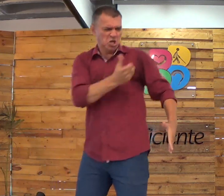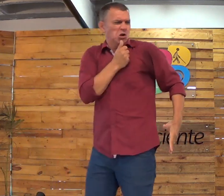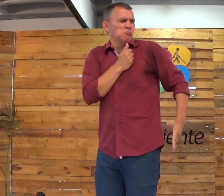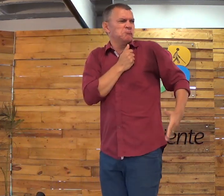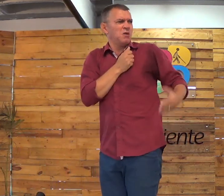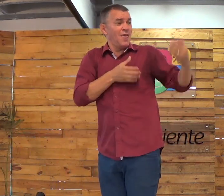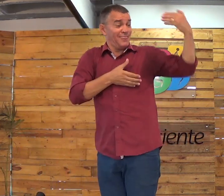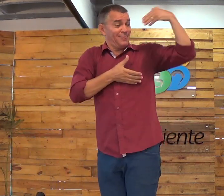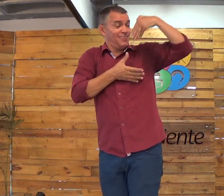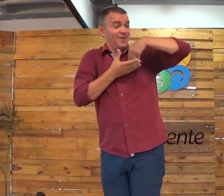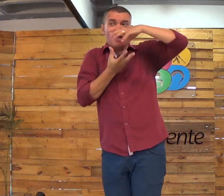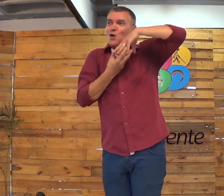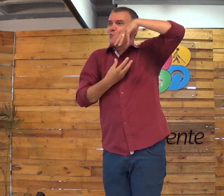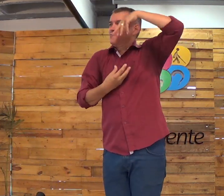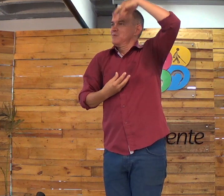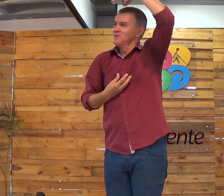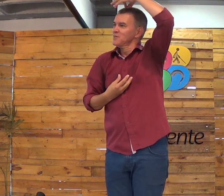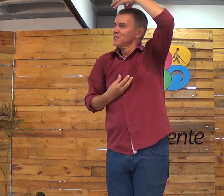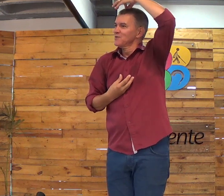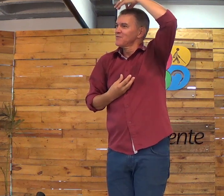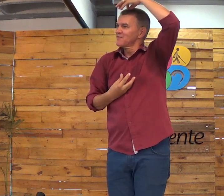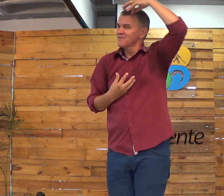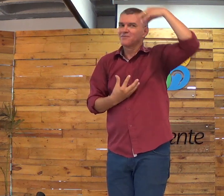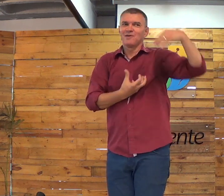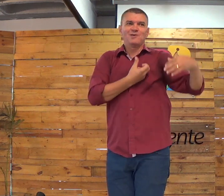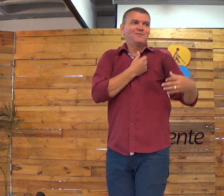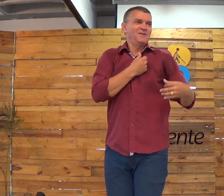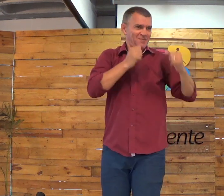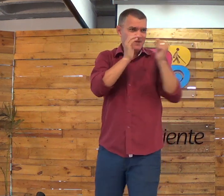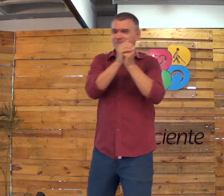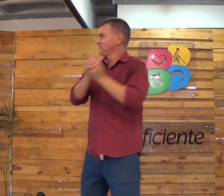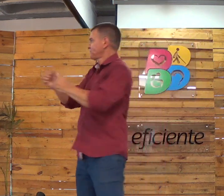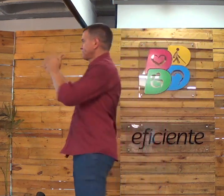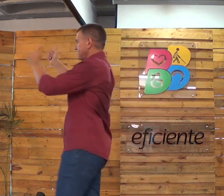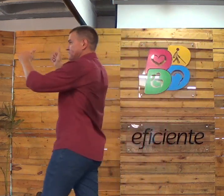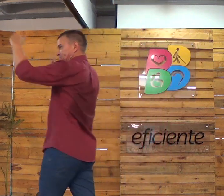Que legal. Se você tem que ficar em boneiro, é porque você já é salvo. Amém?